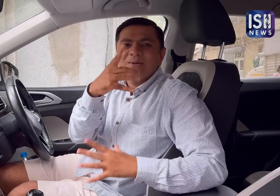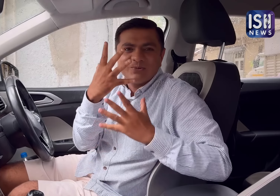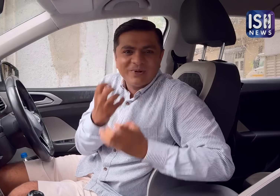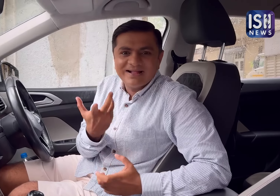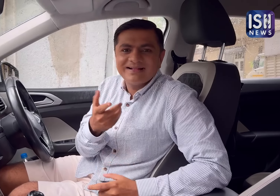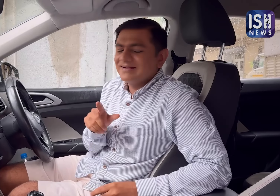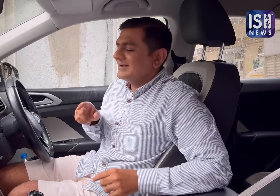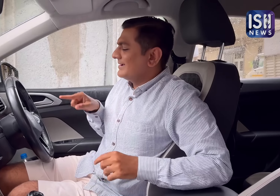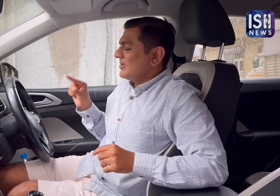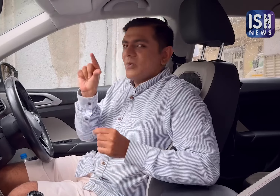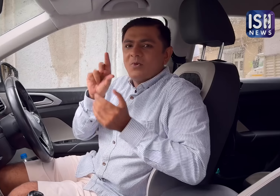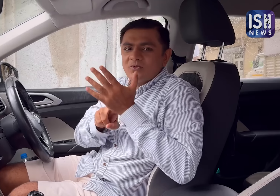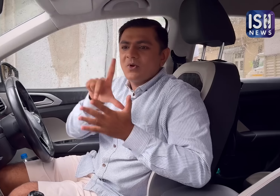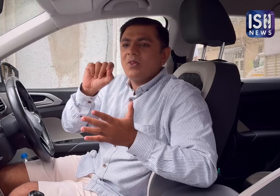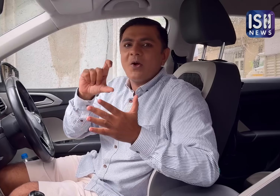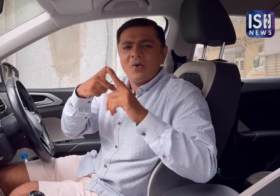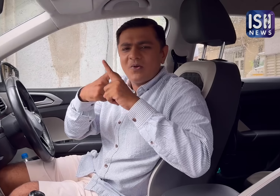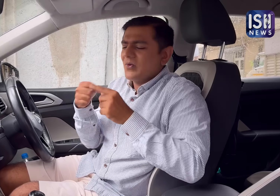कि आप लॉक खोल कर भाग सकते हैं